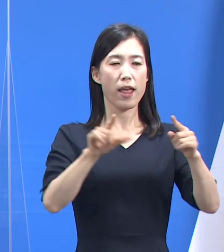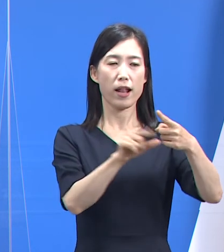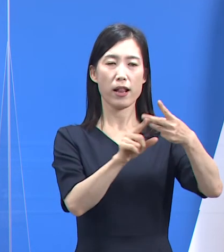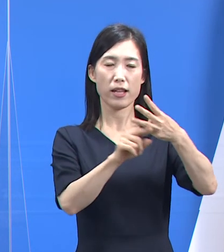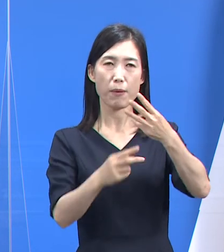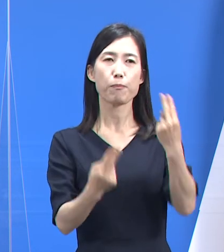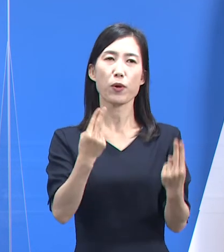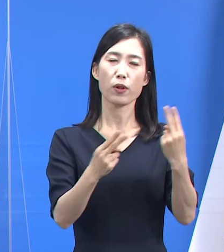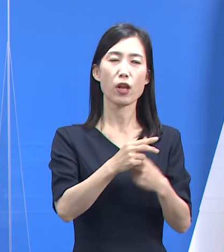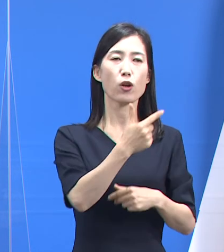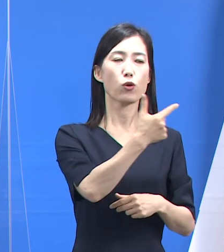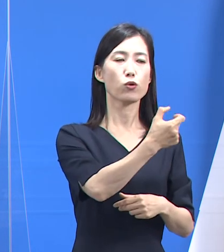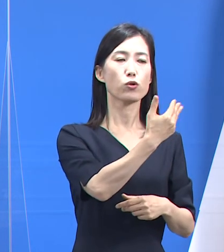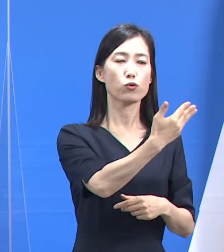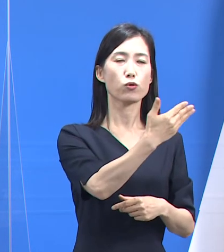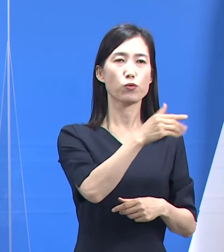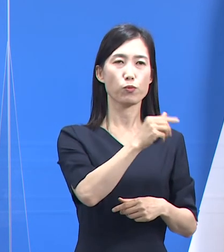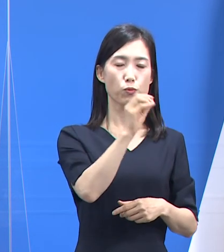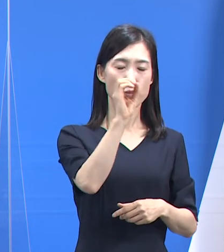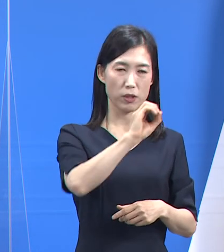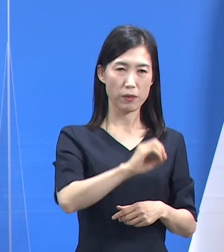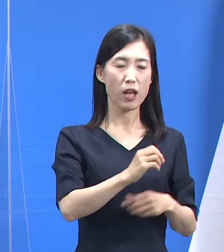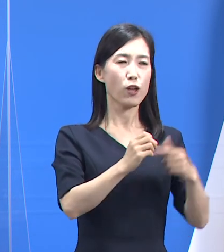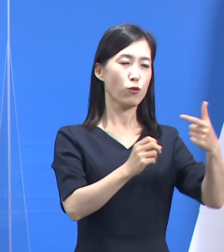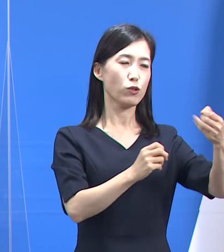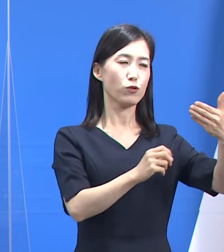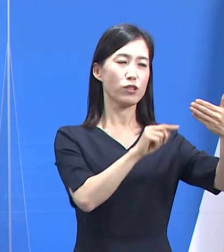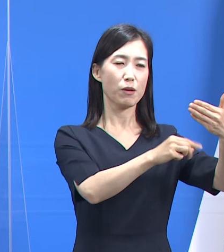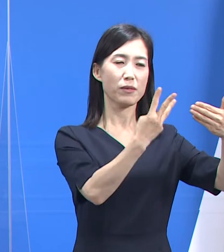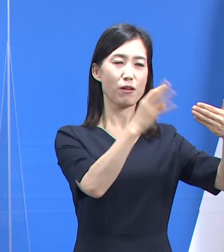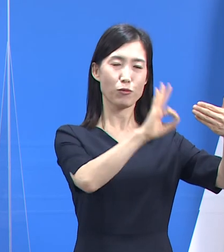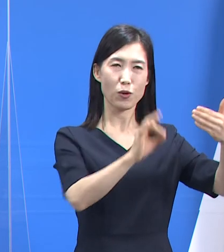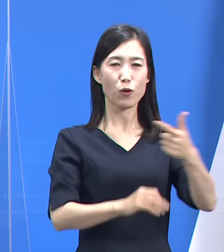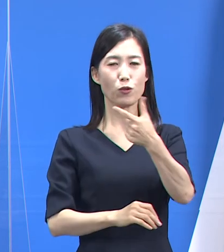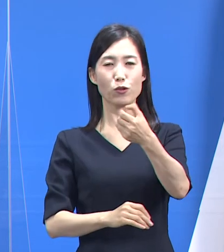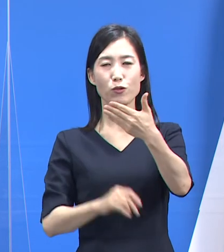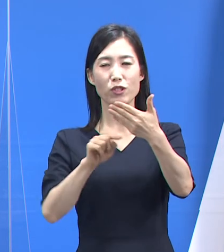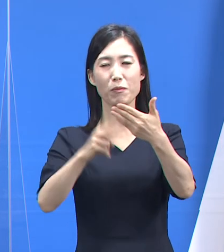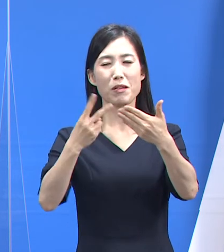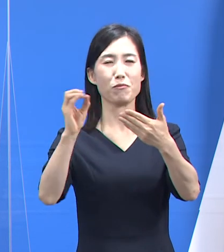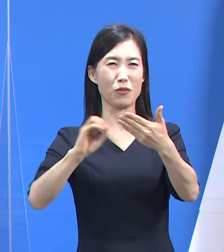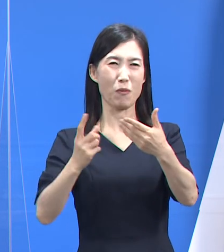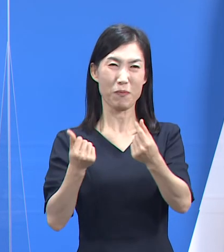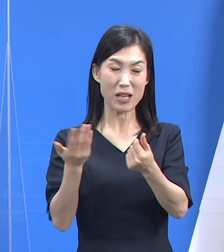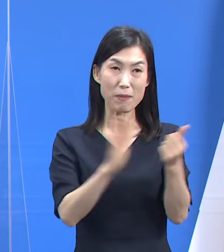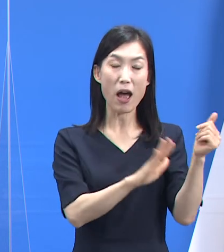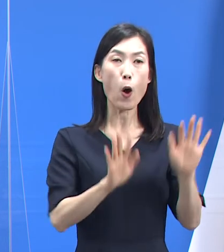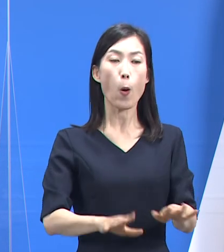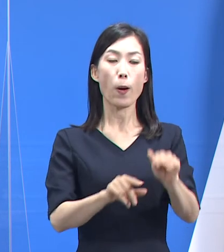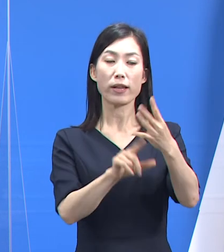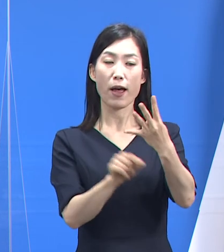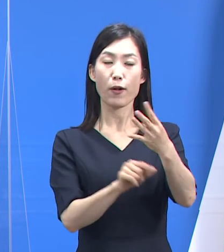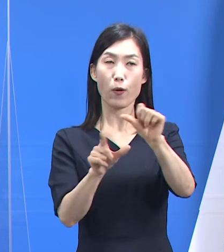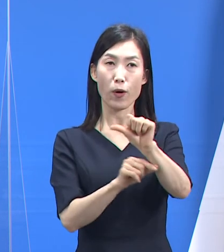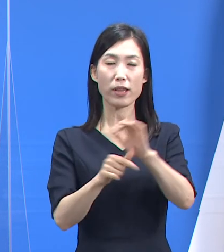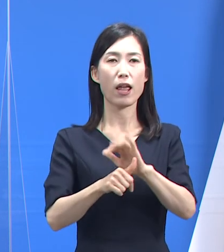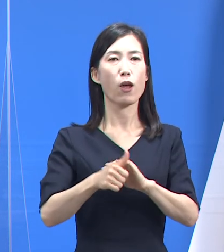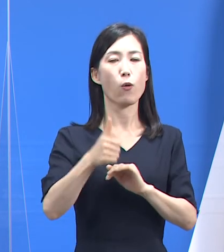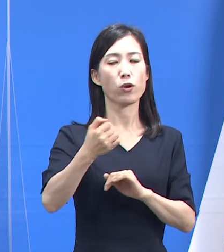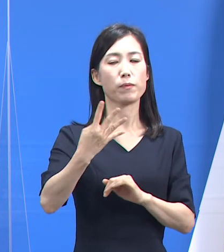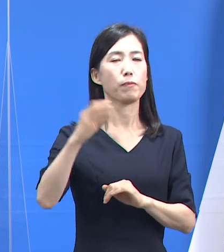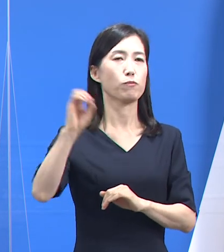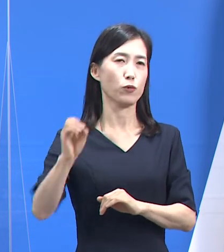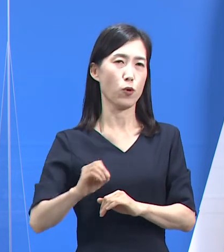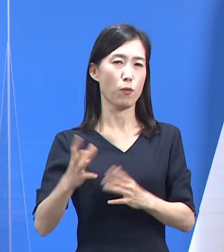69.3%와 62.2%였지만 4월과 5월엔 58.1%로 개선되었습니다.